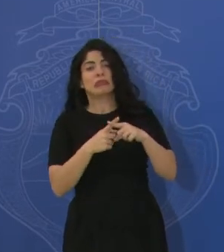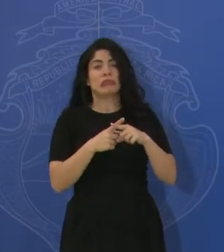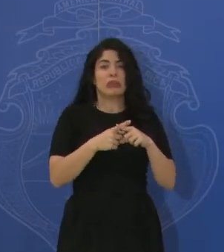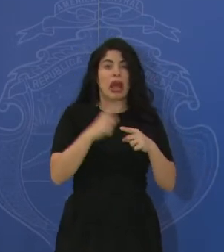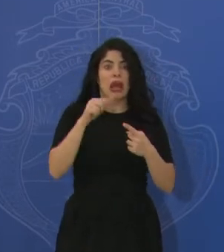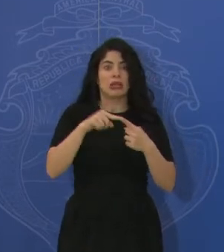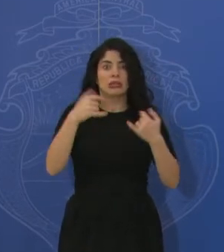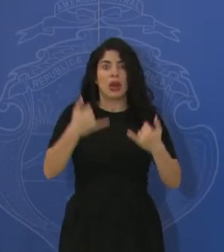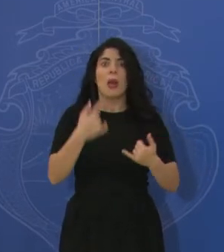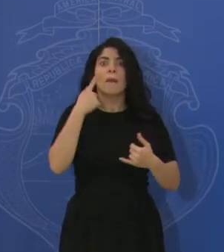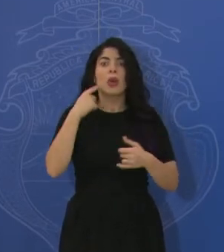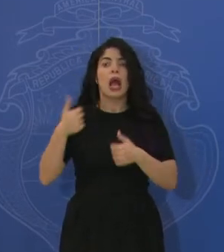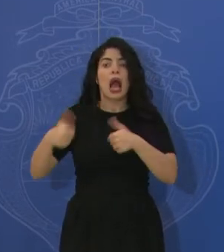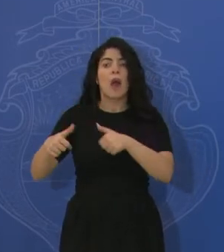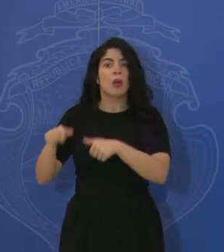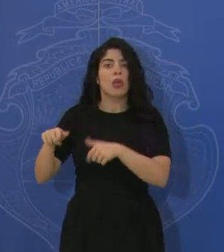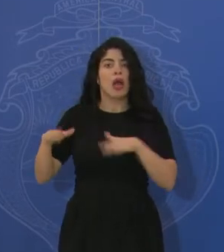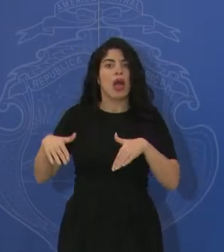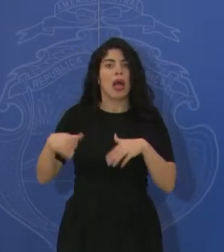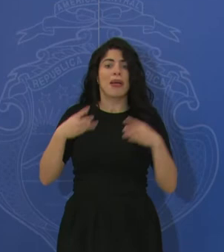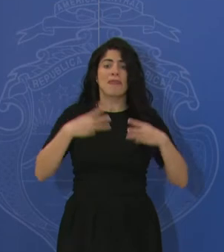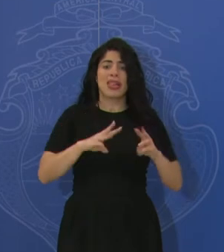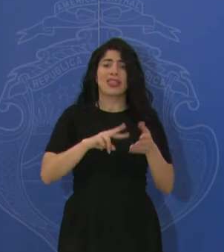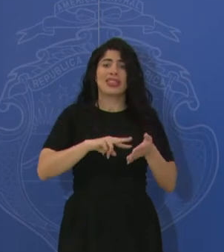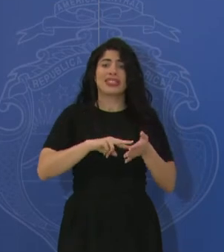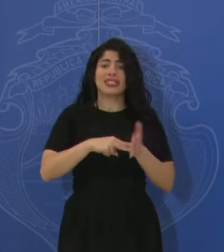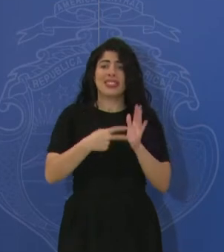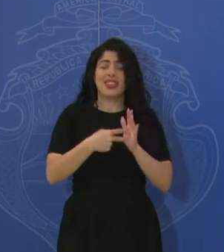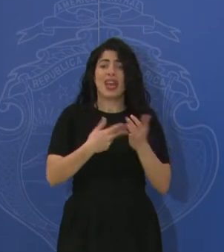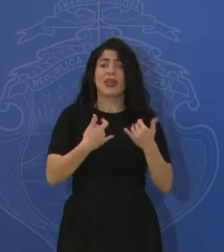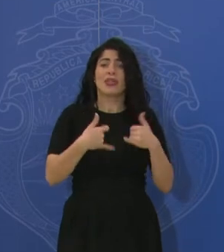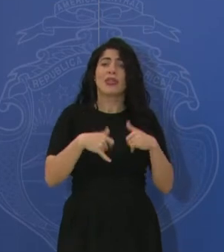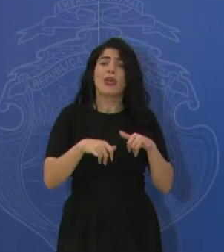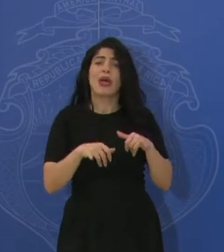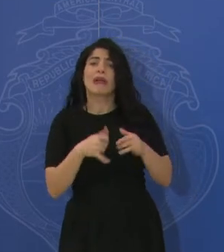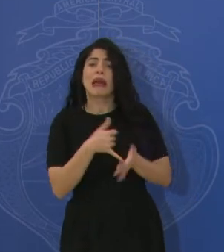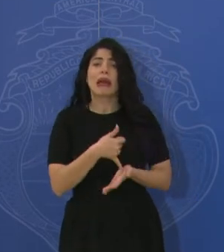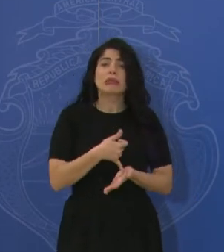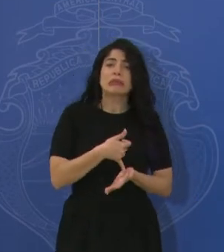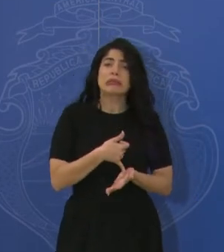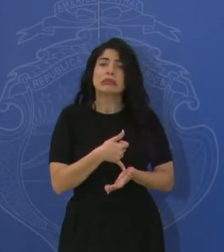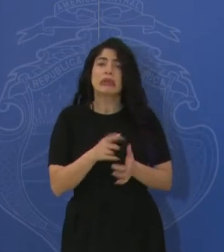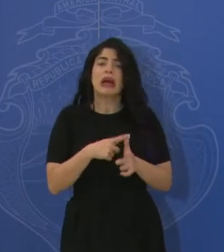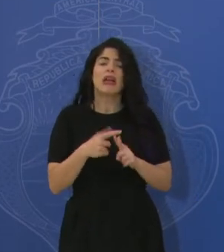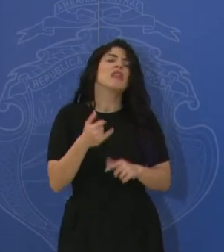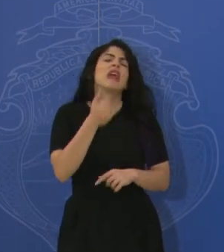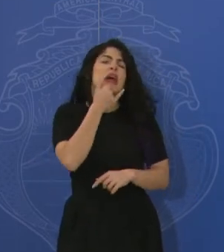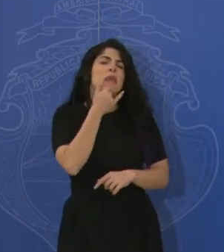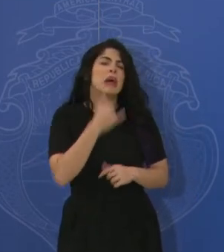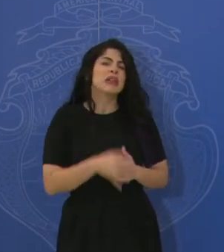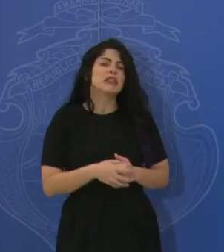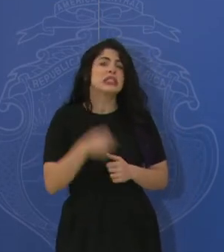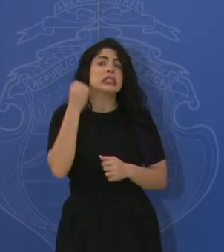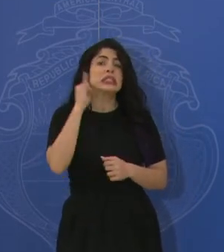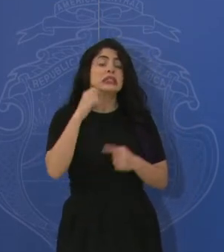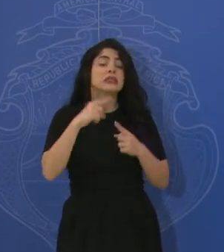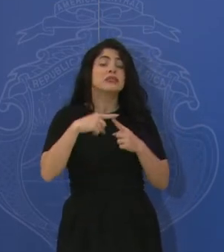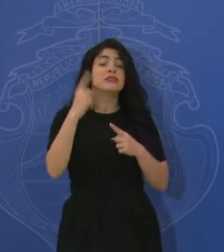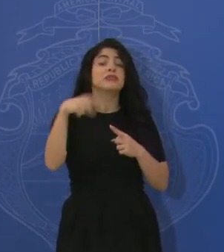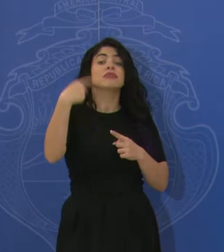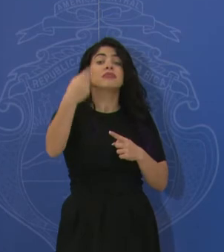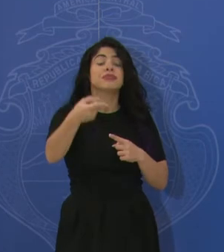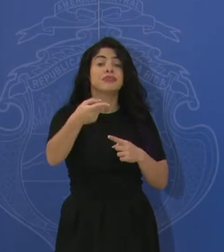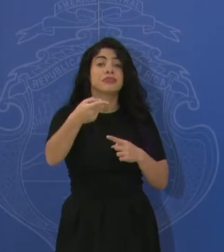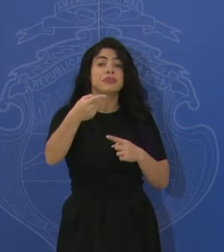a pasar con el tema de los acuerdos. Entonces, la metodología todavía sigue ahí, como dicen, raquítica. Entonces, ¿qué va a pasar si al cabo del 20